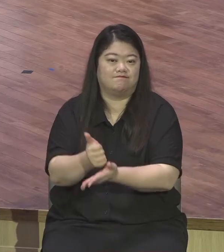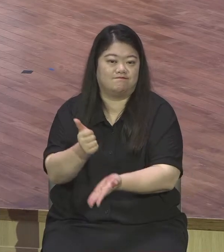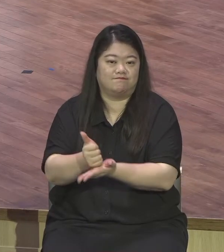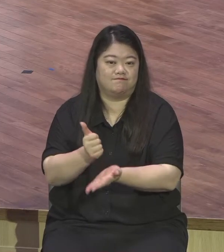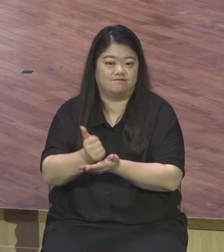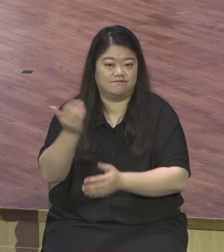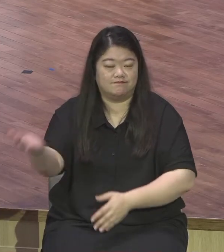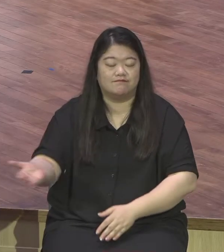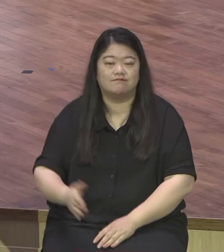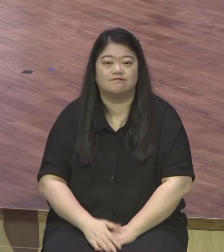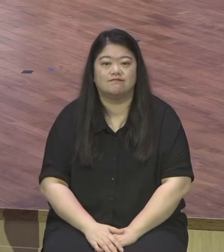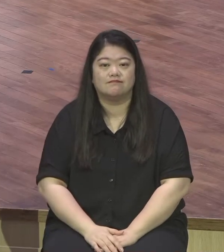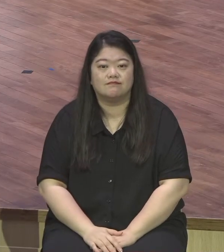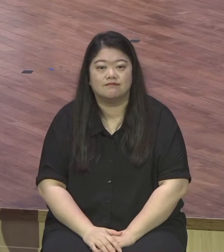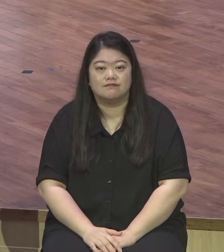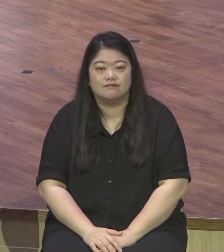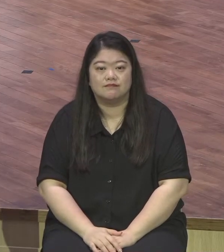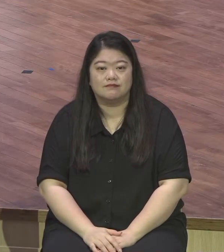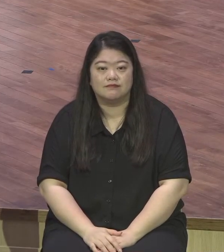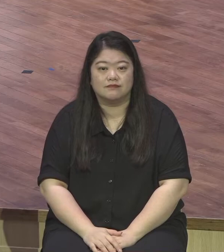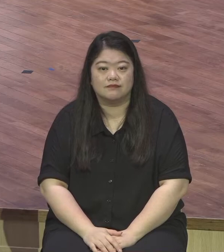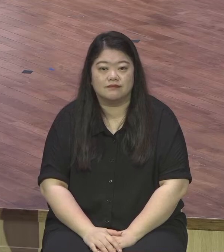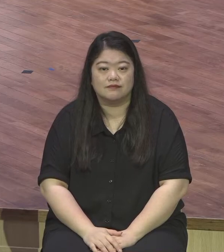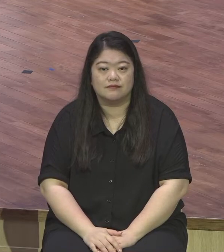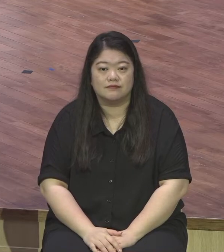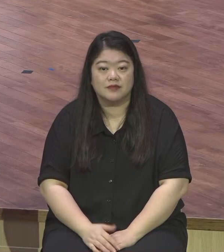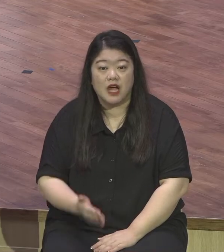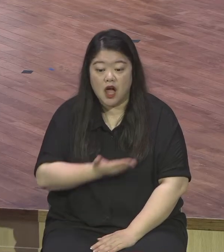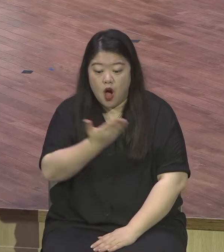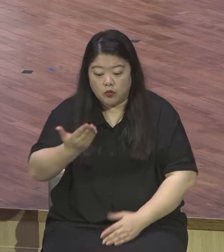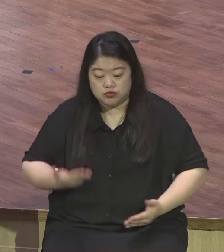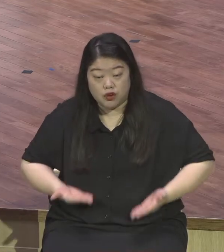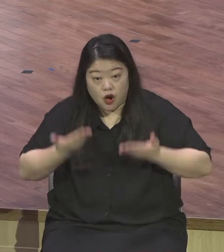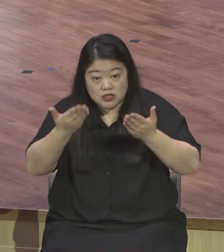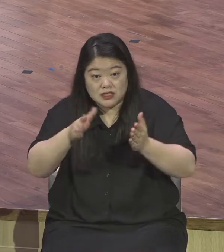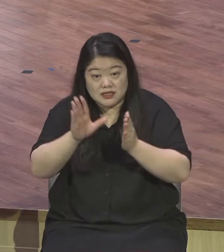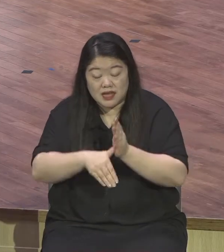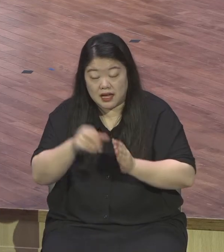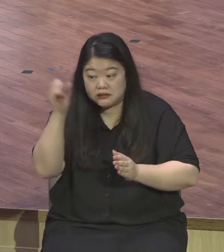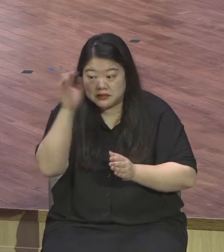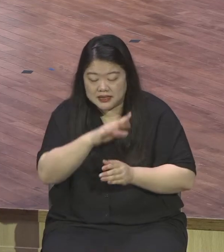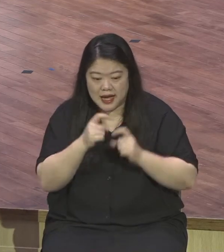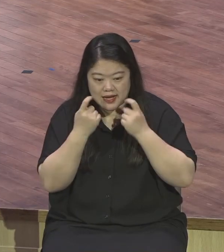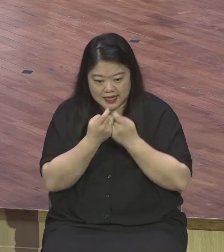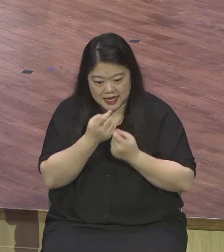여러분의 헌신도 구원사역과 연관되기 바랍니다 동기 내려놓으면 돼요